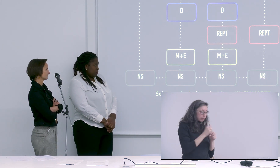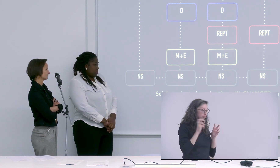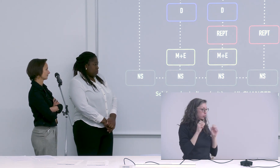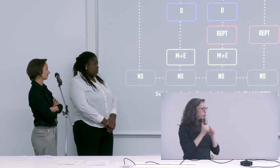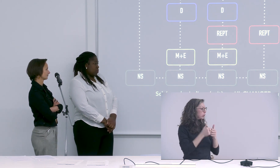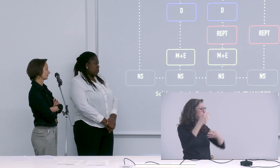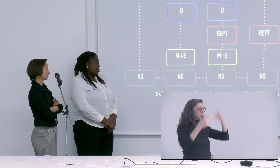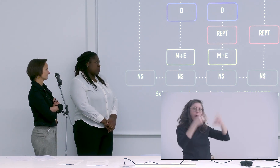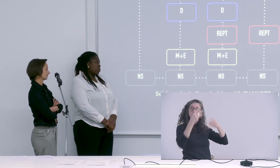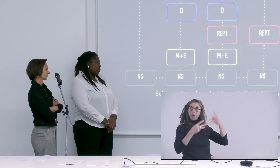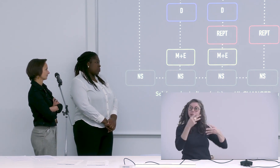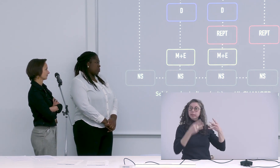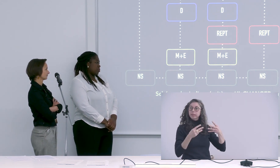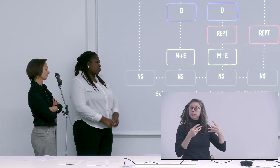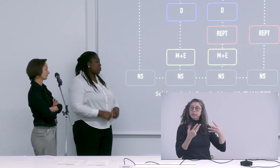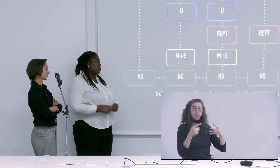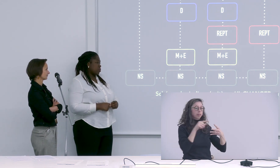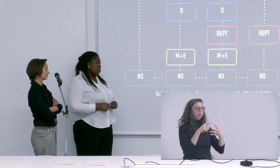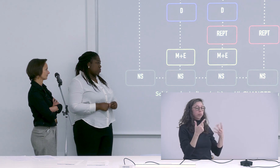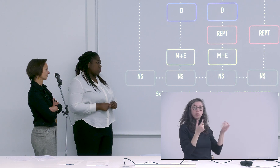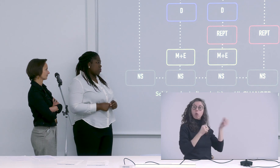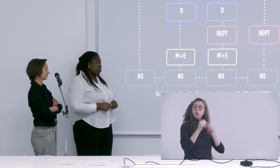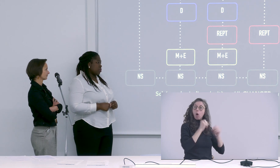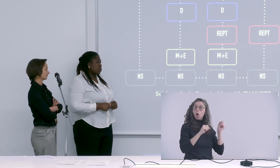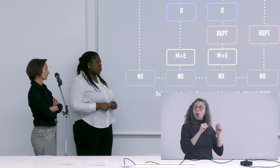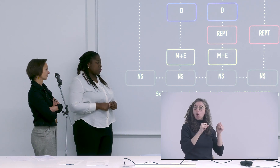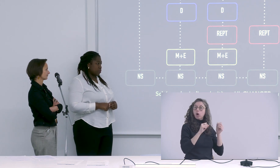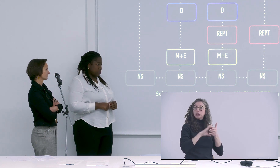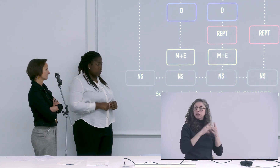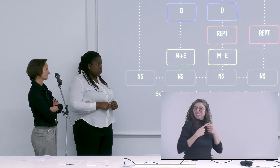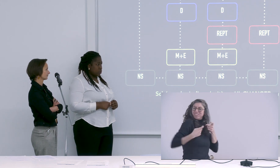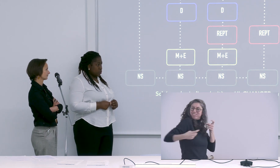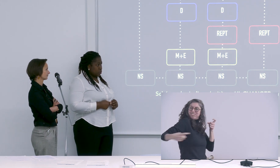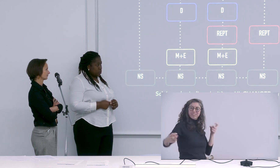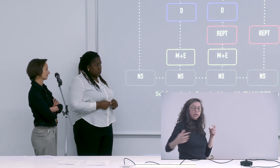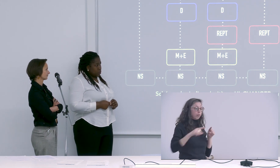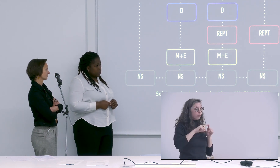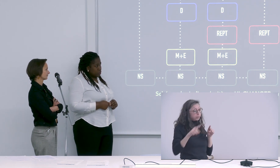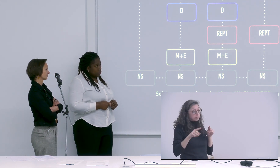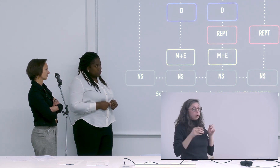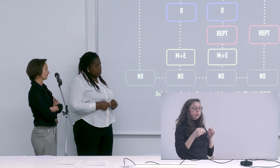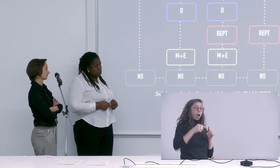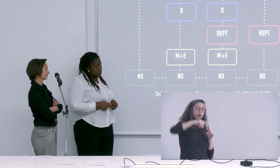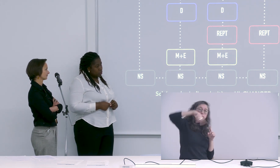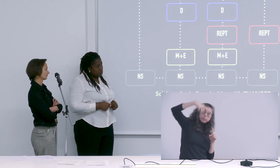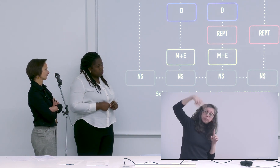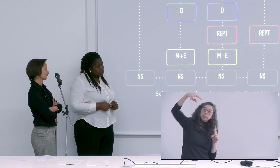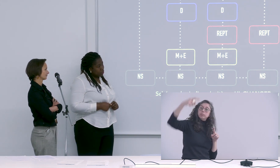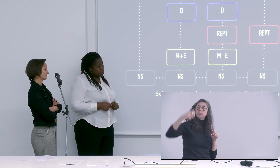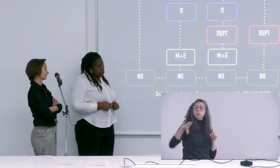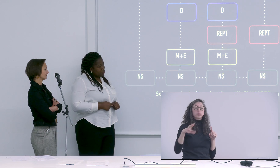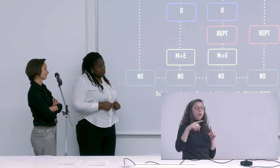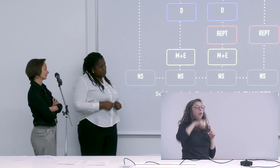moi j'adore jouer je pense qu'il faudrait essayer de créer quelque chose autour des paramètres du mouvement avec des catégories